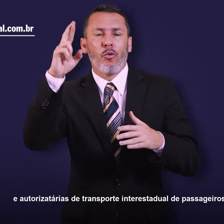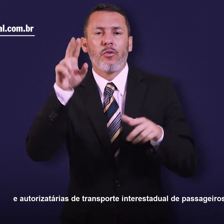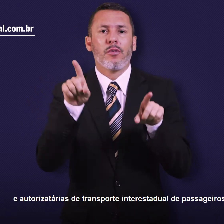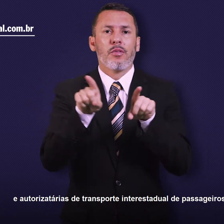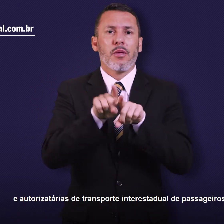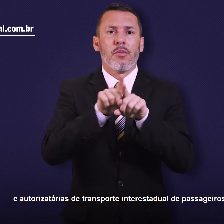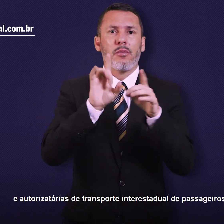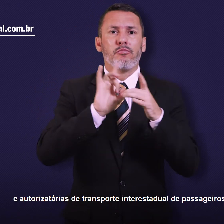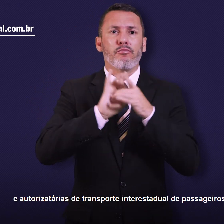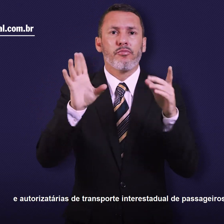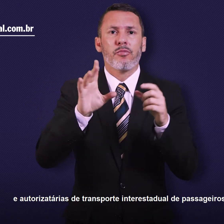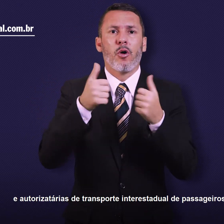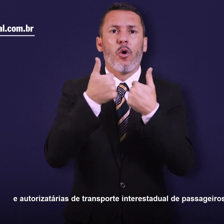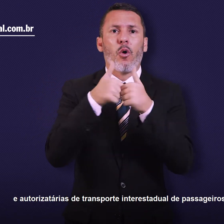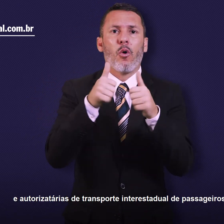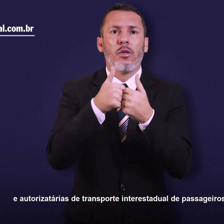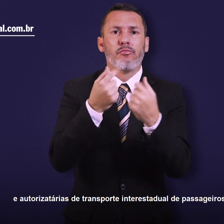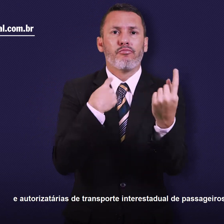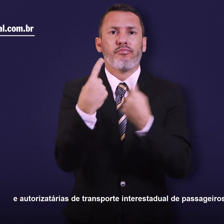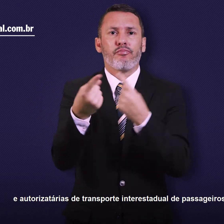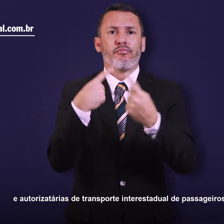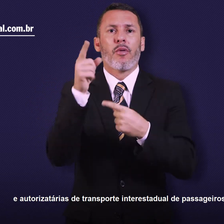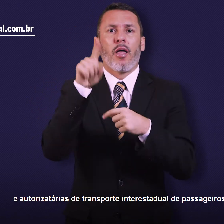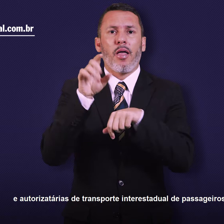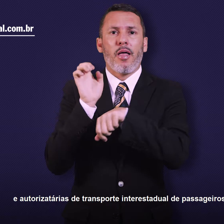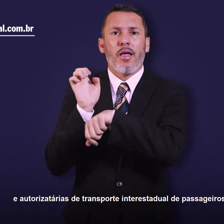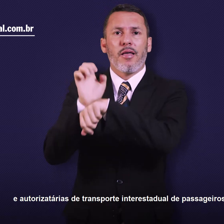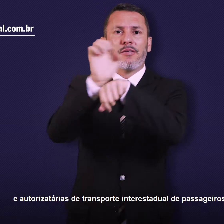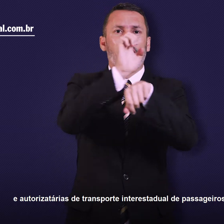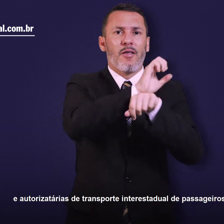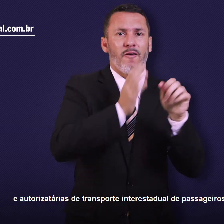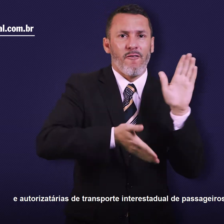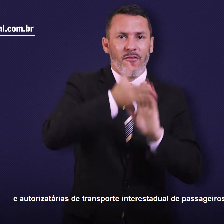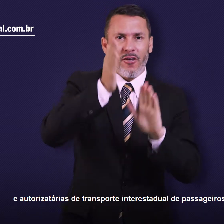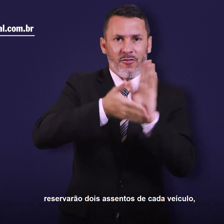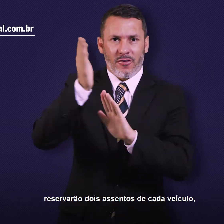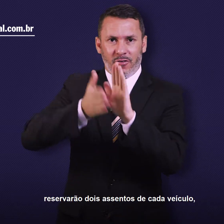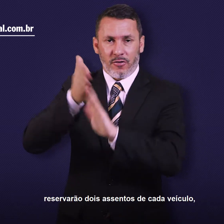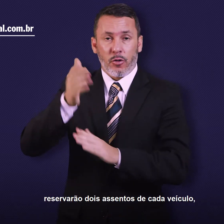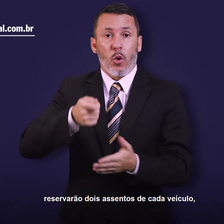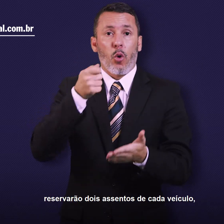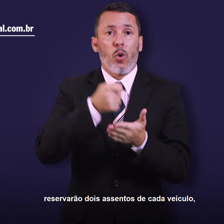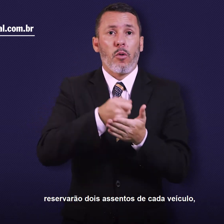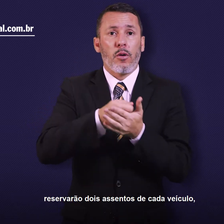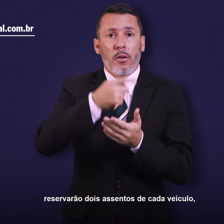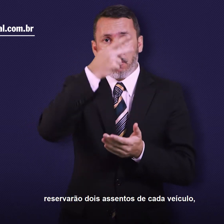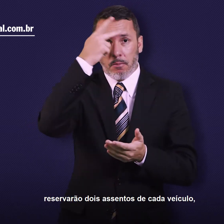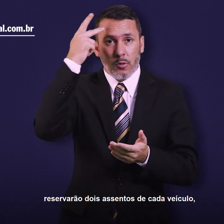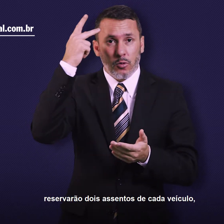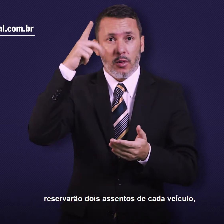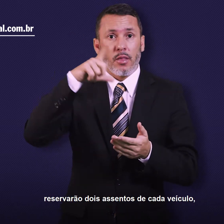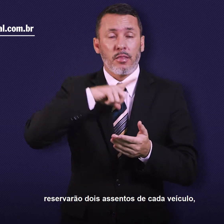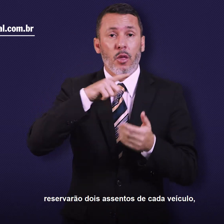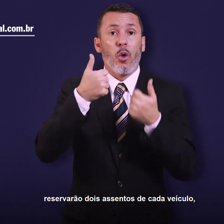autorizatárias de transporte interestadual de passageiros reservarão dois assentos de cada veículo